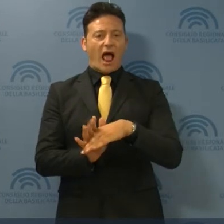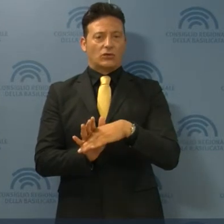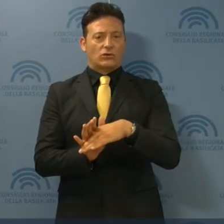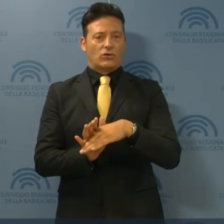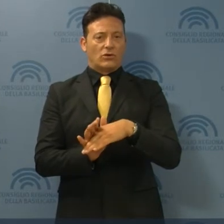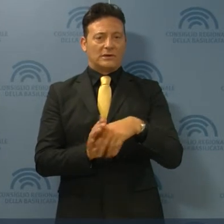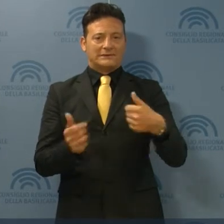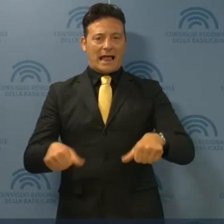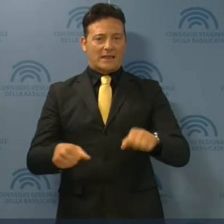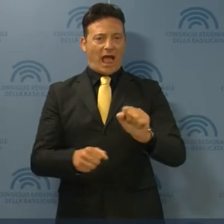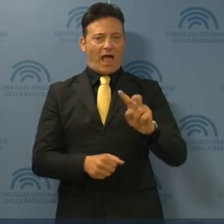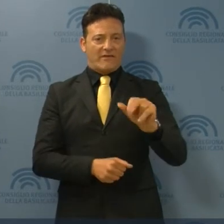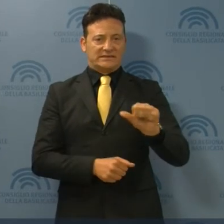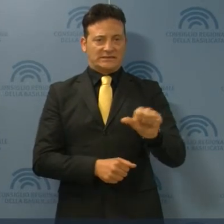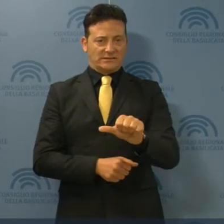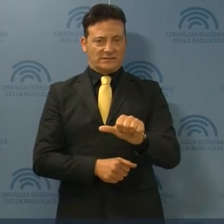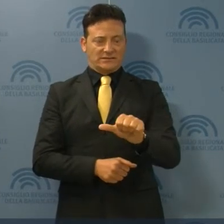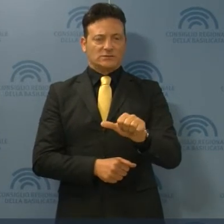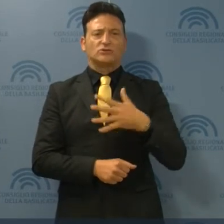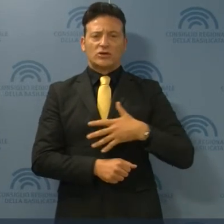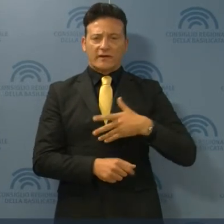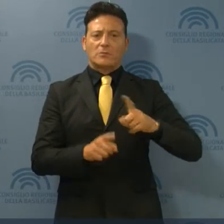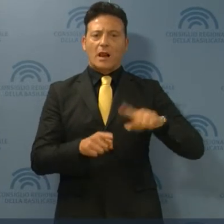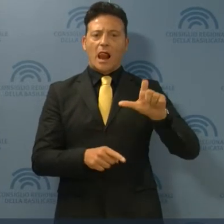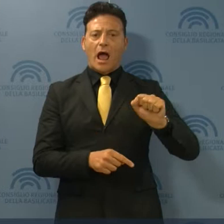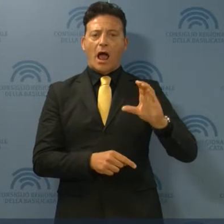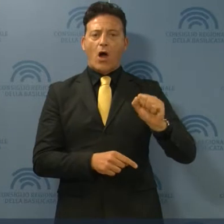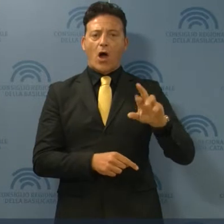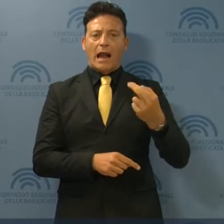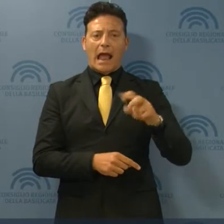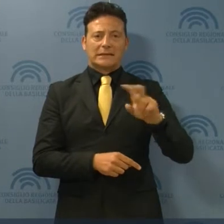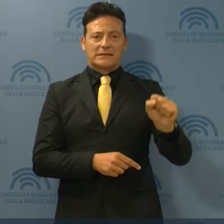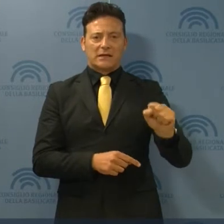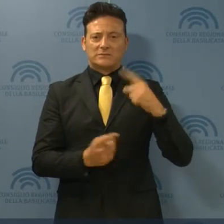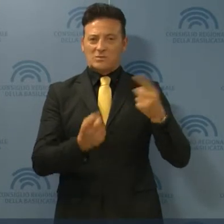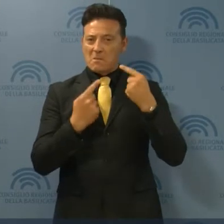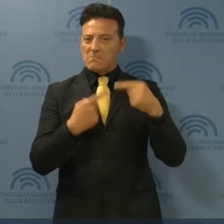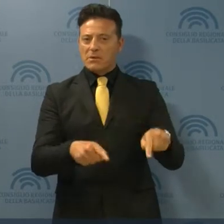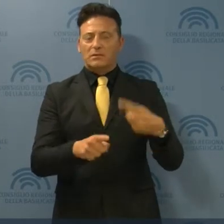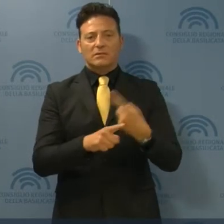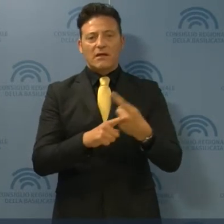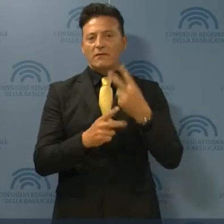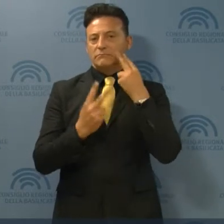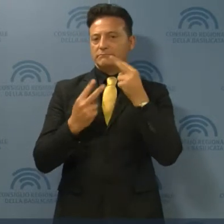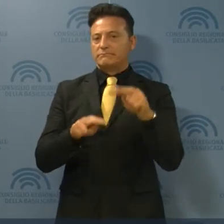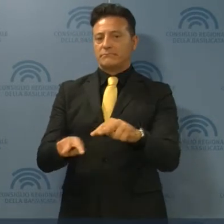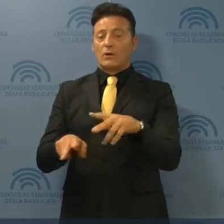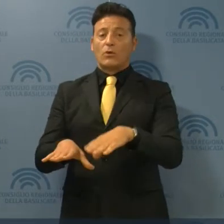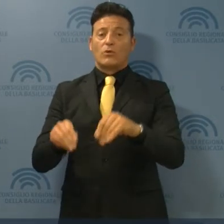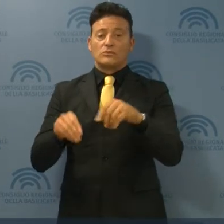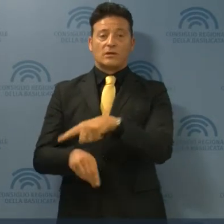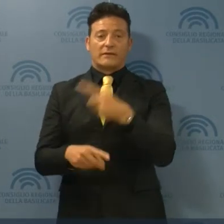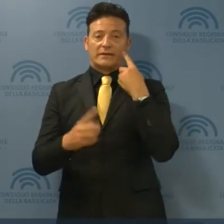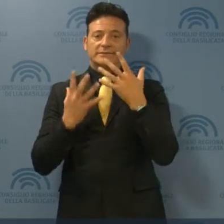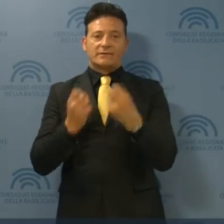sede Avis. Soddisfatto anche la corazza, per il quale questa vicenda deve rappresentare un inizio